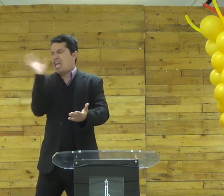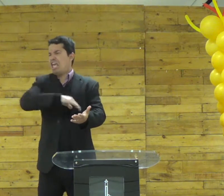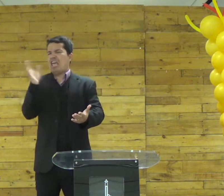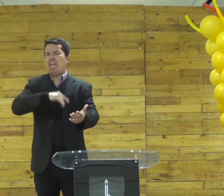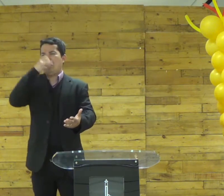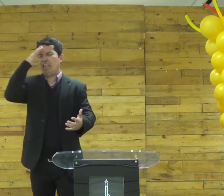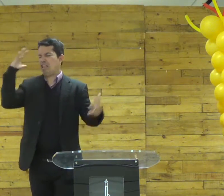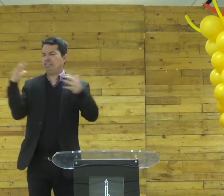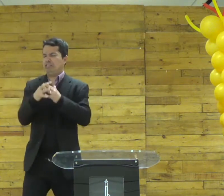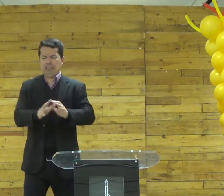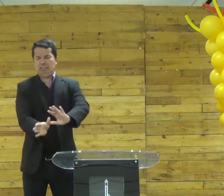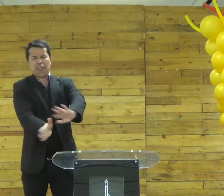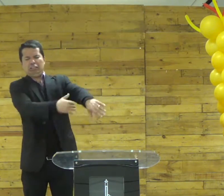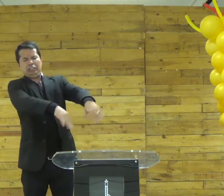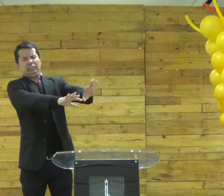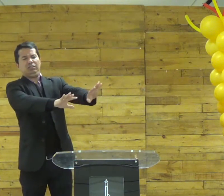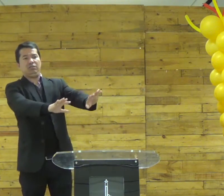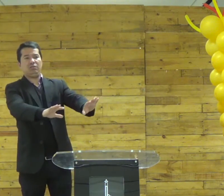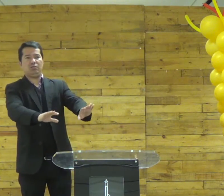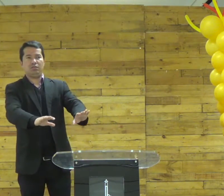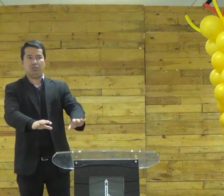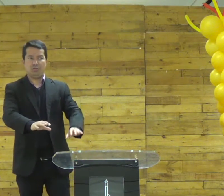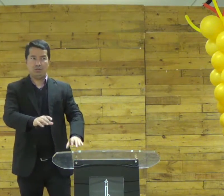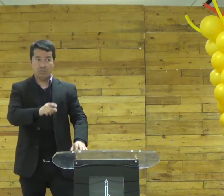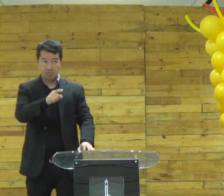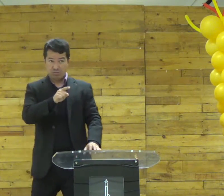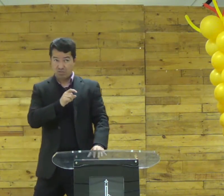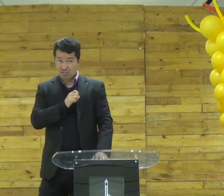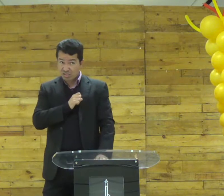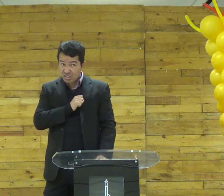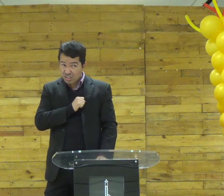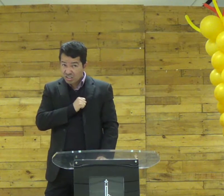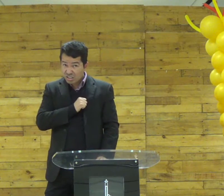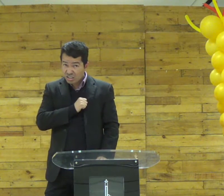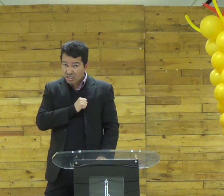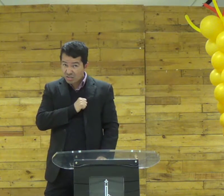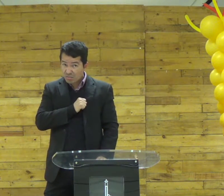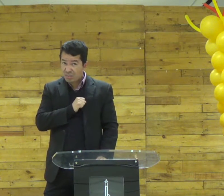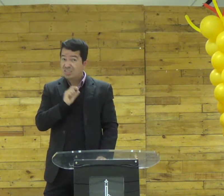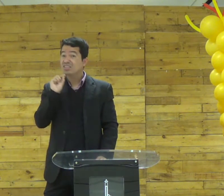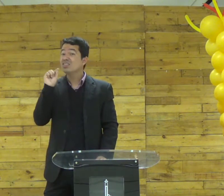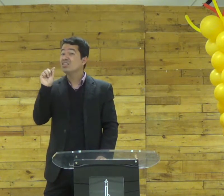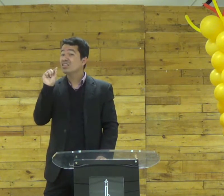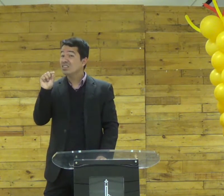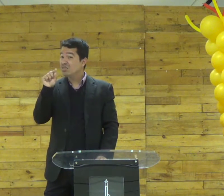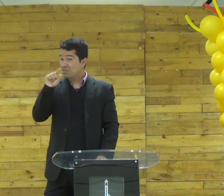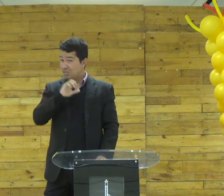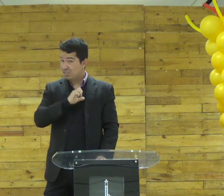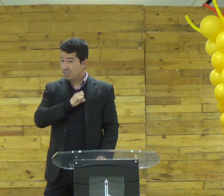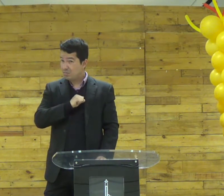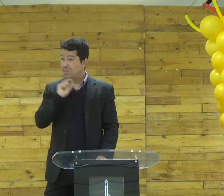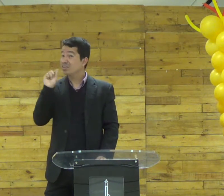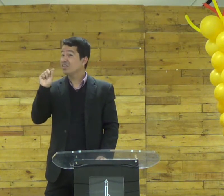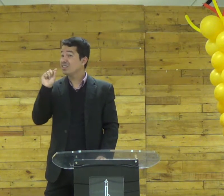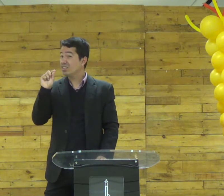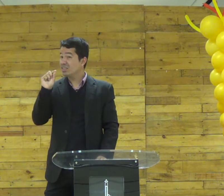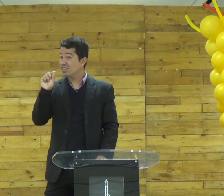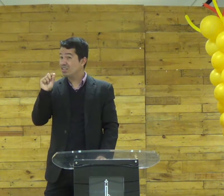ah não precisa ler uma página tá bom tá bom gente isso é amor a Deus? tem certeza que é?